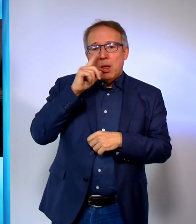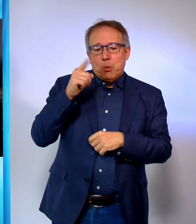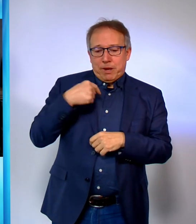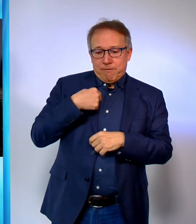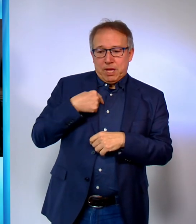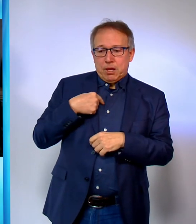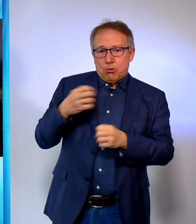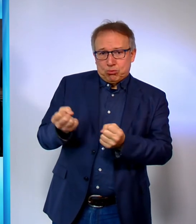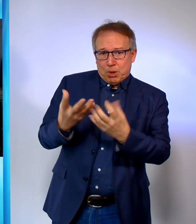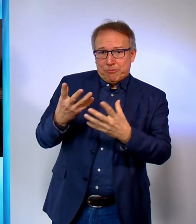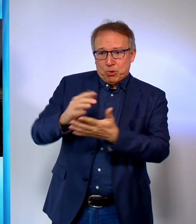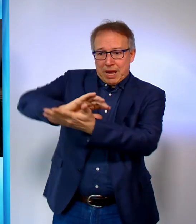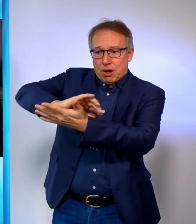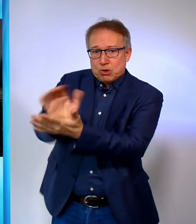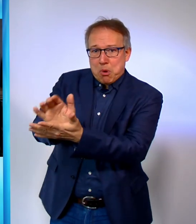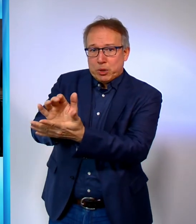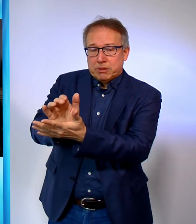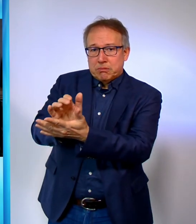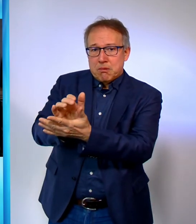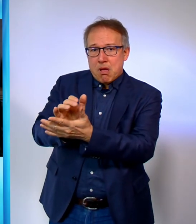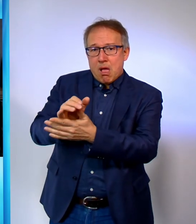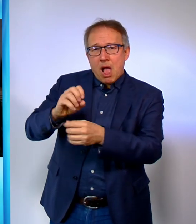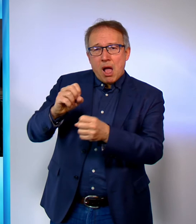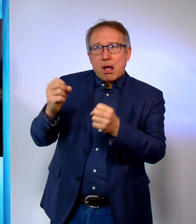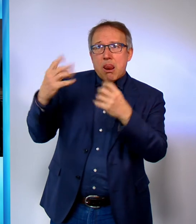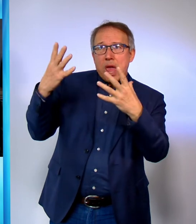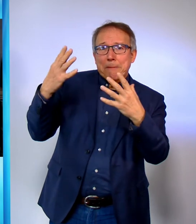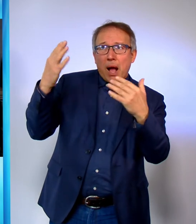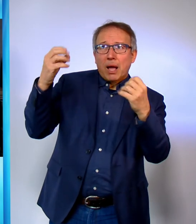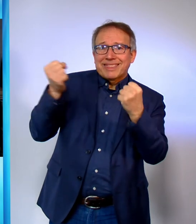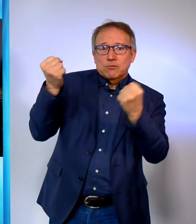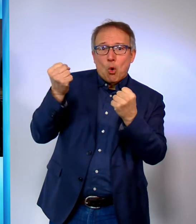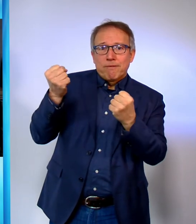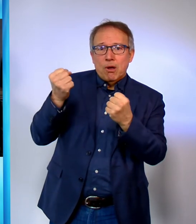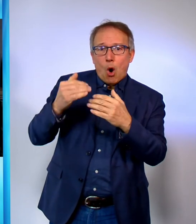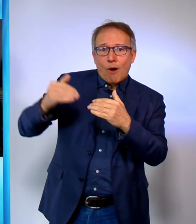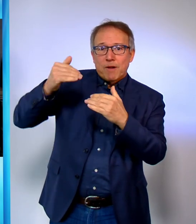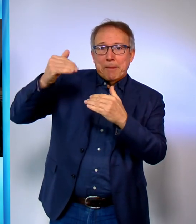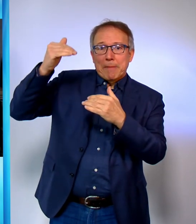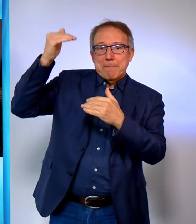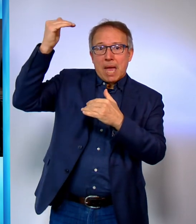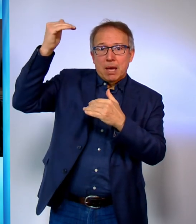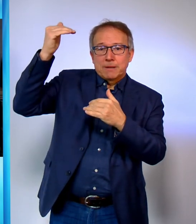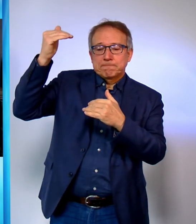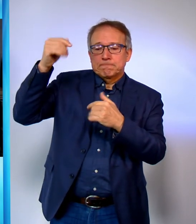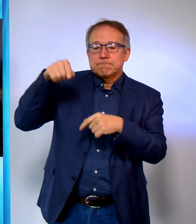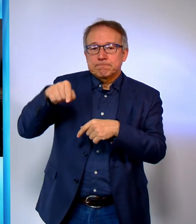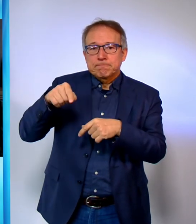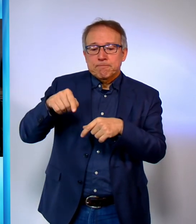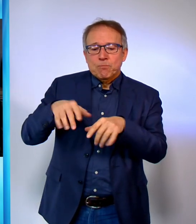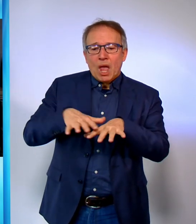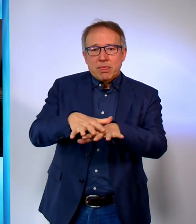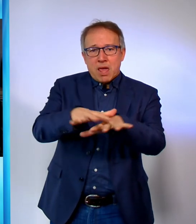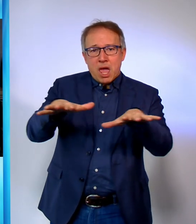gewissenlose Ausbeutung der Schöpfung Klimakatastrophen und Pandemien häufiger werden. Die Erde